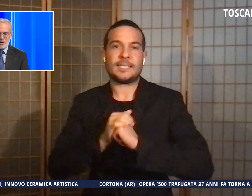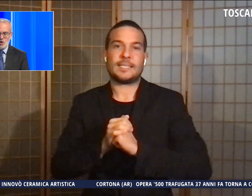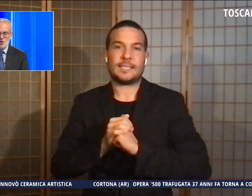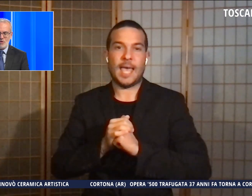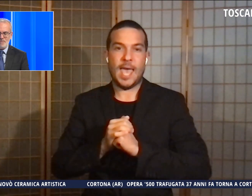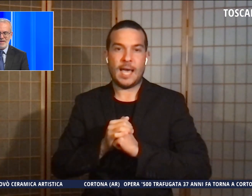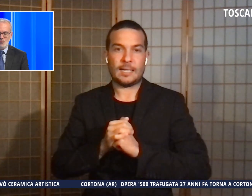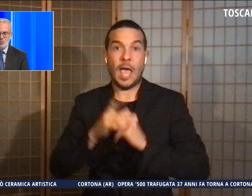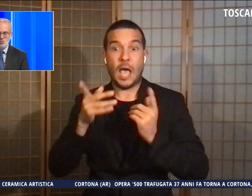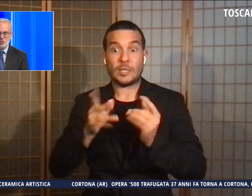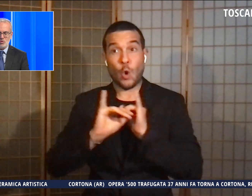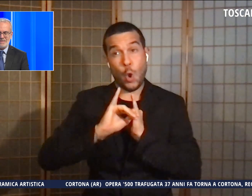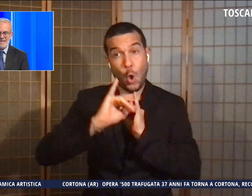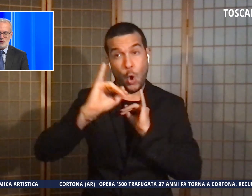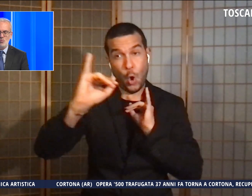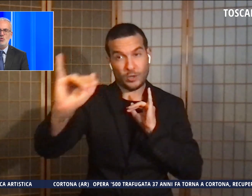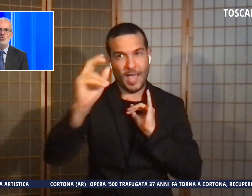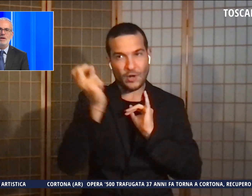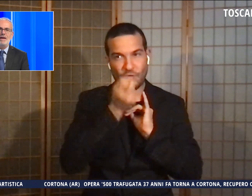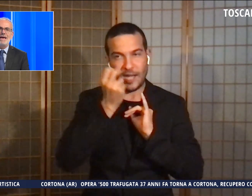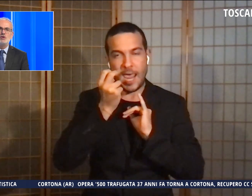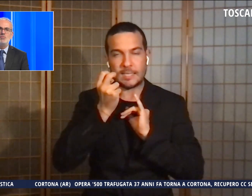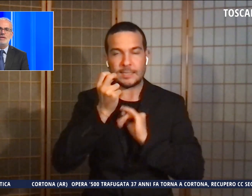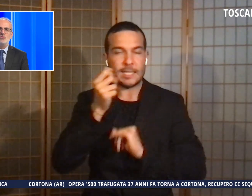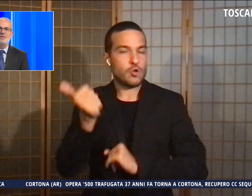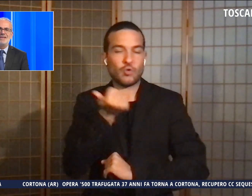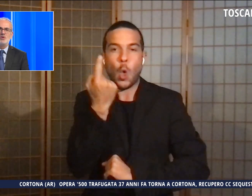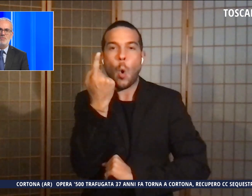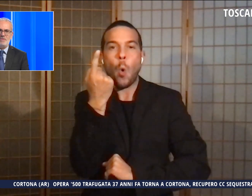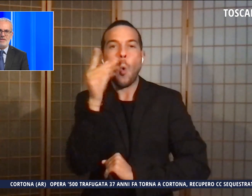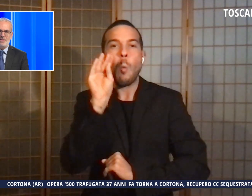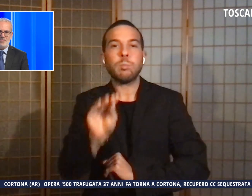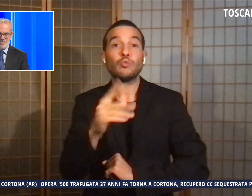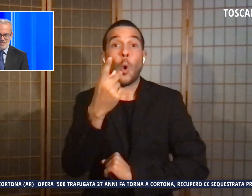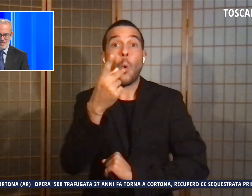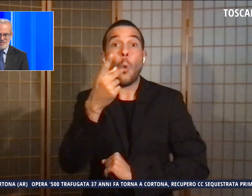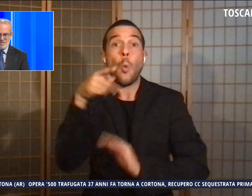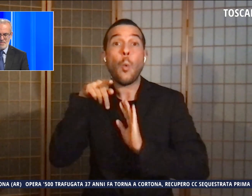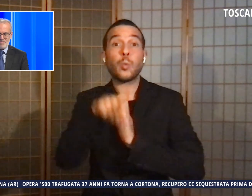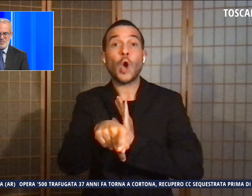hanno raccolto appena un punto, segnato un gol e subito tre sconfitte.